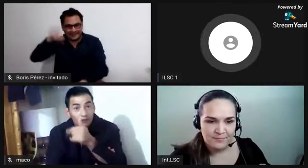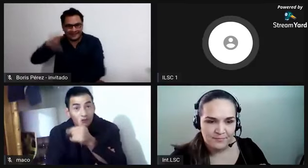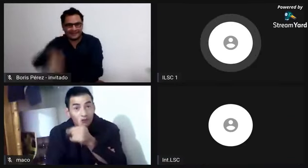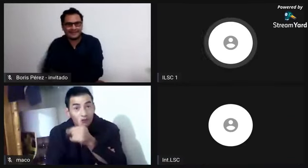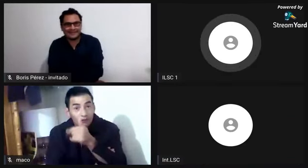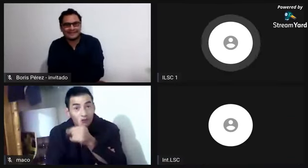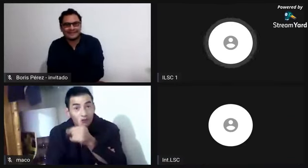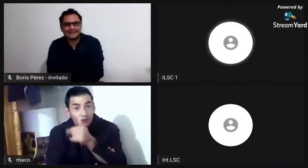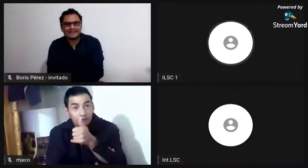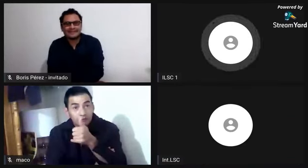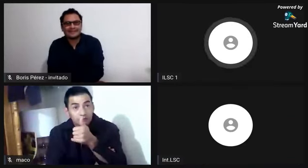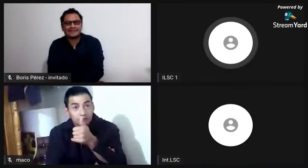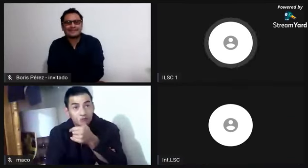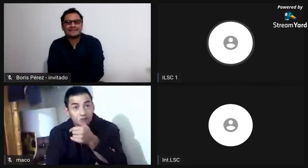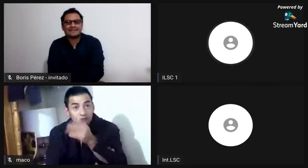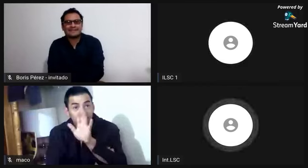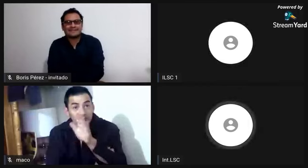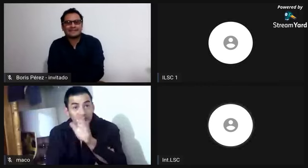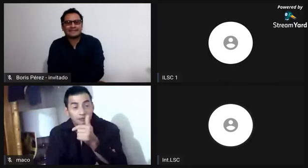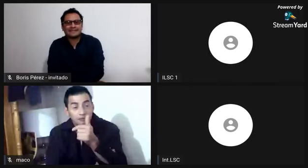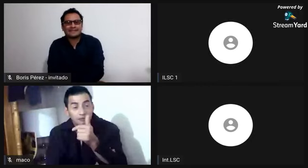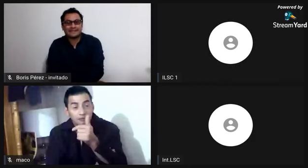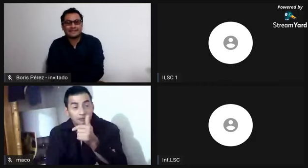Hola, Marcos. ¿Estás bien?